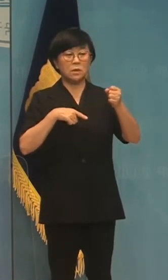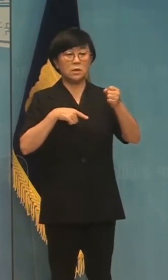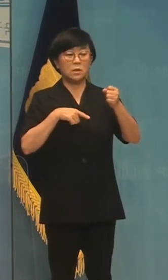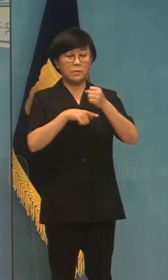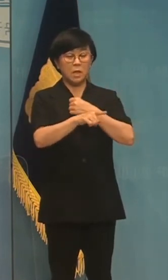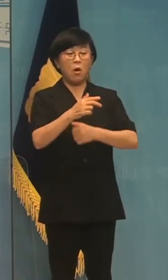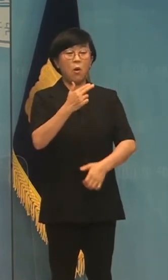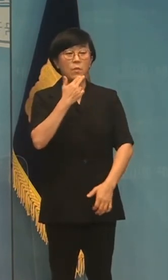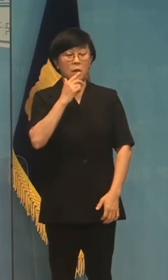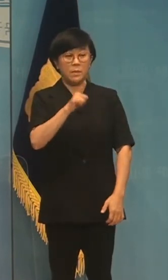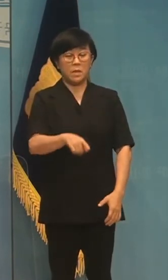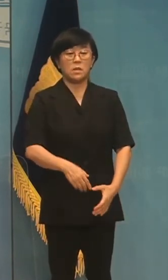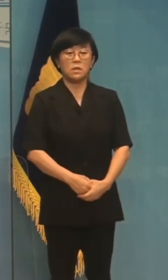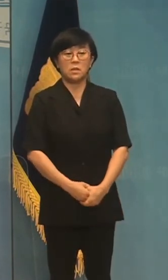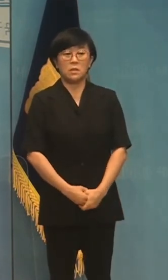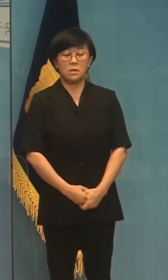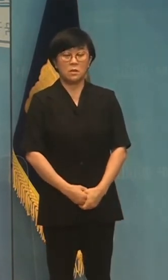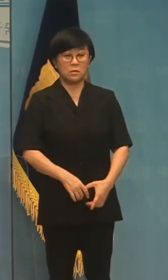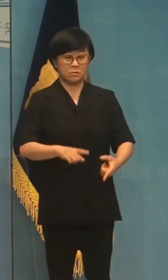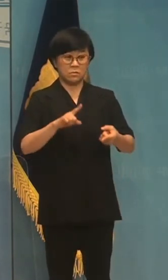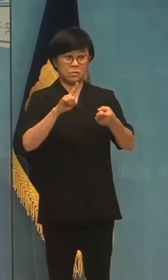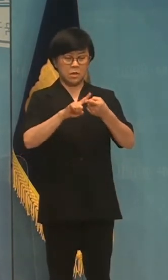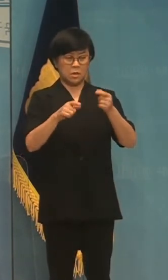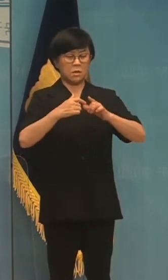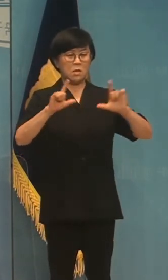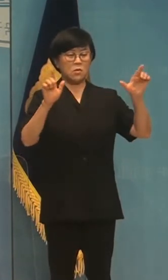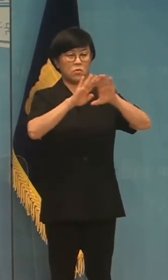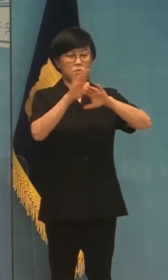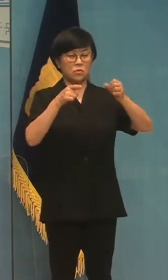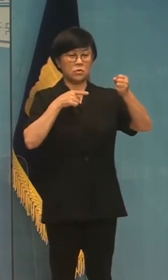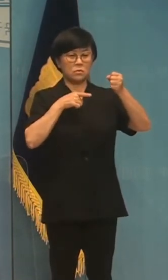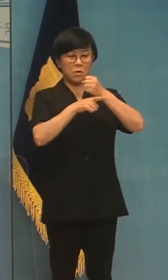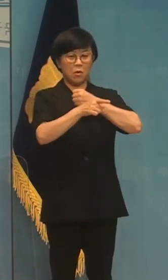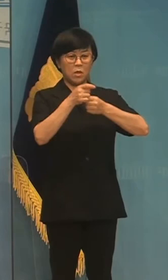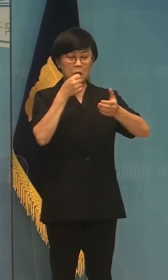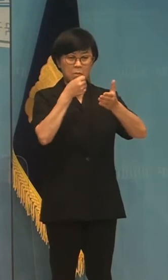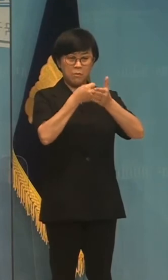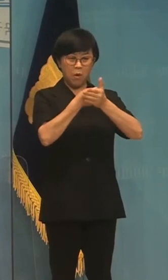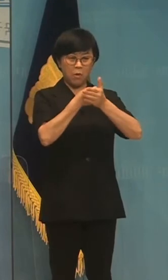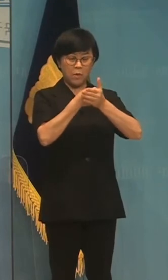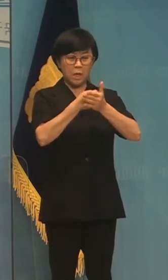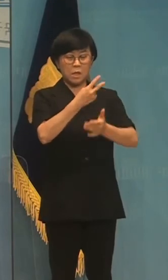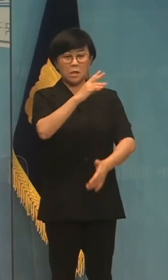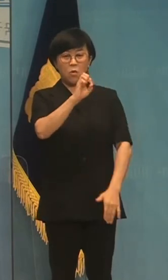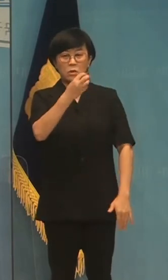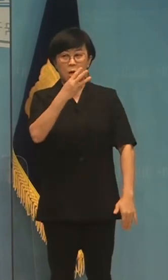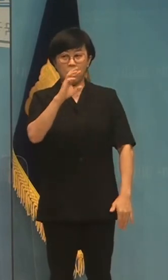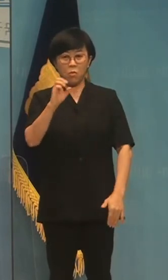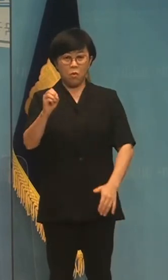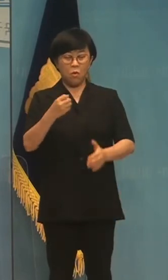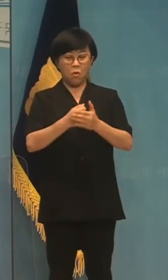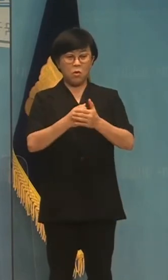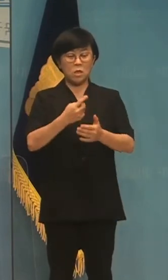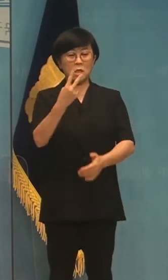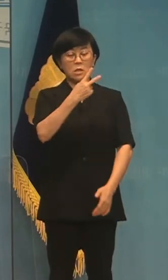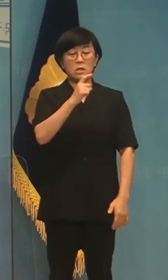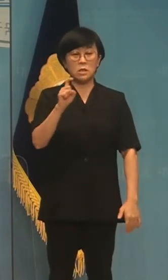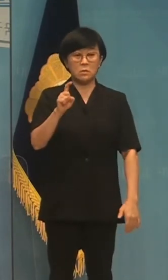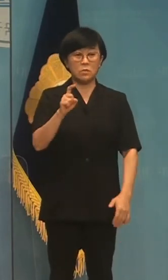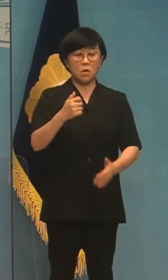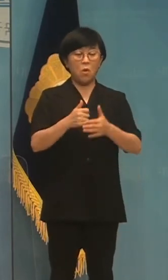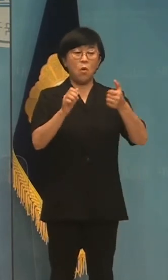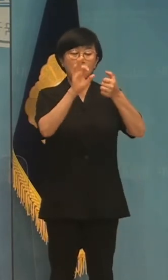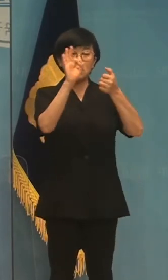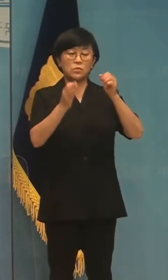주장합니다. 기후정립법의 2030년 온실가스 감축 목표 2010년 대비